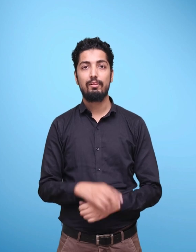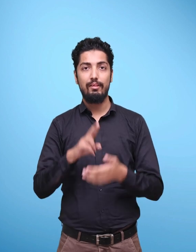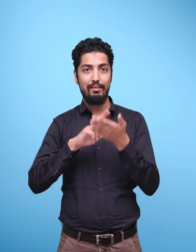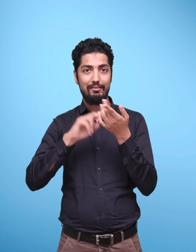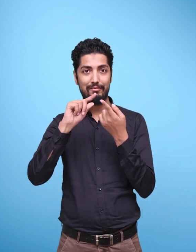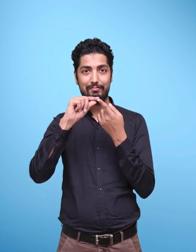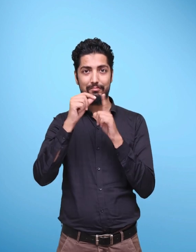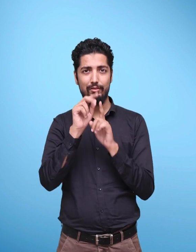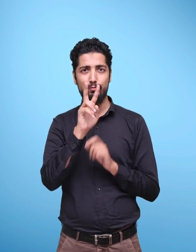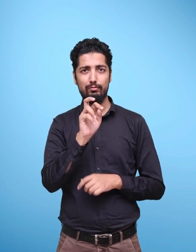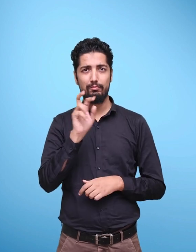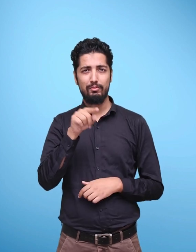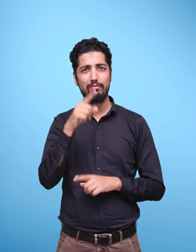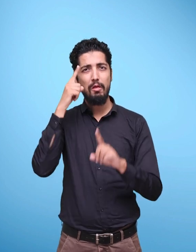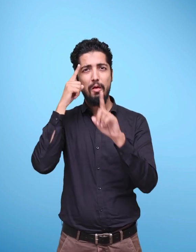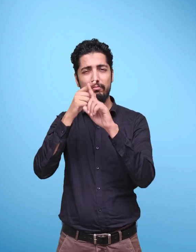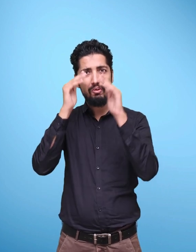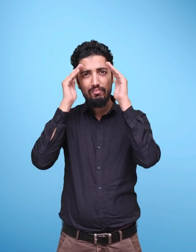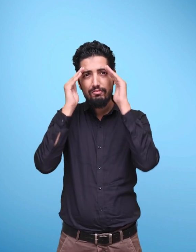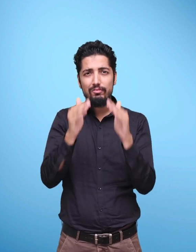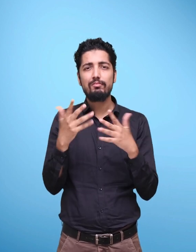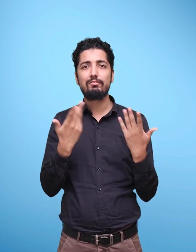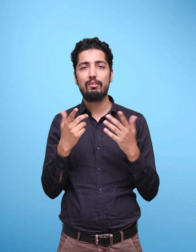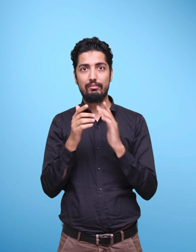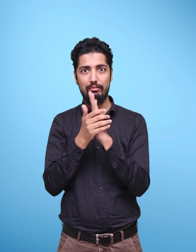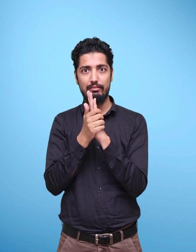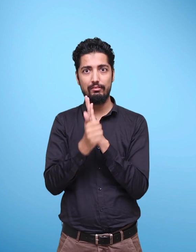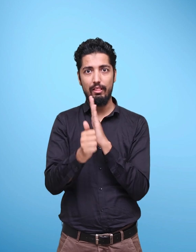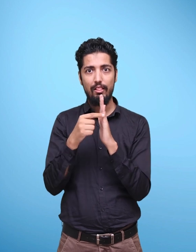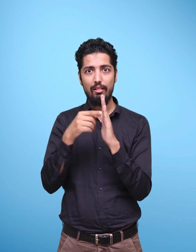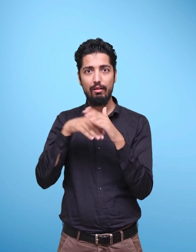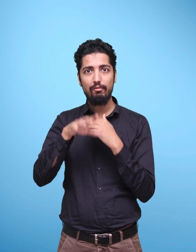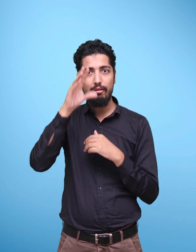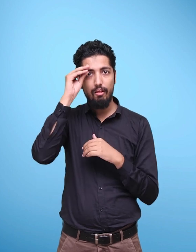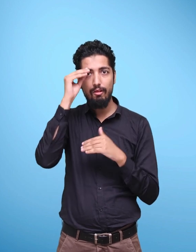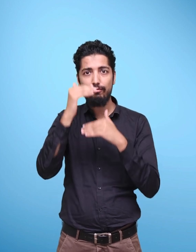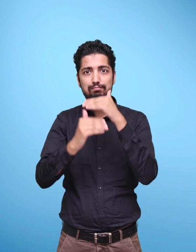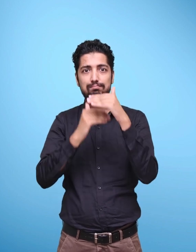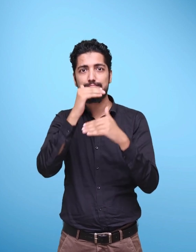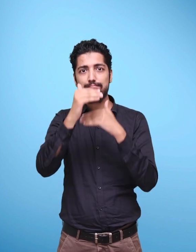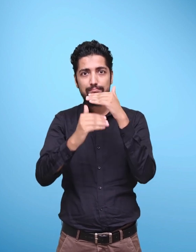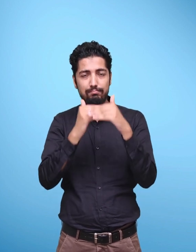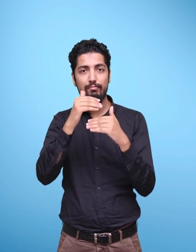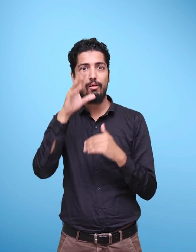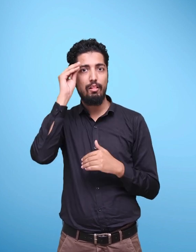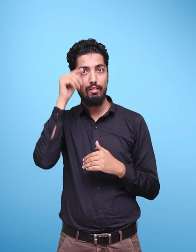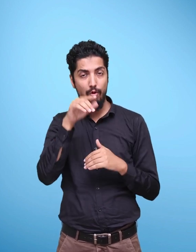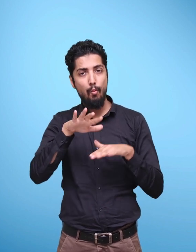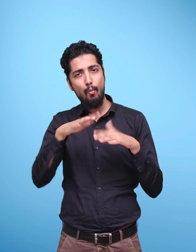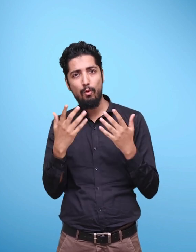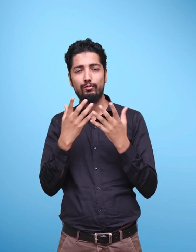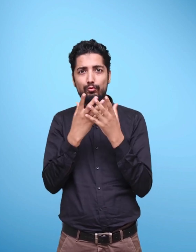NEP 2020 focuses on developing the skills of learning to learn